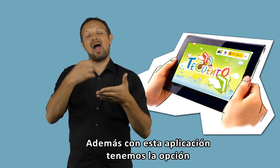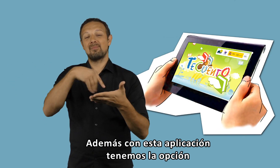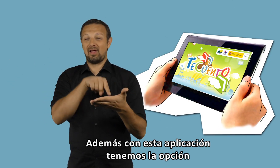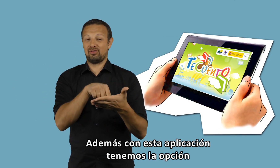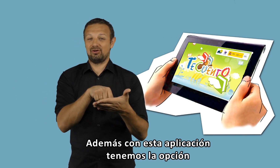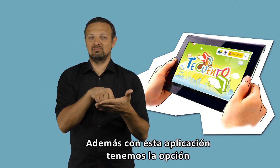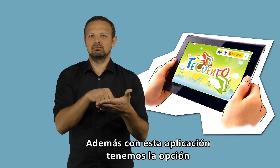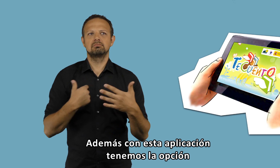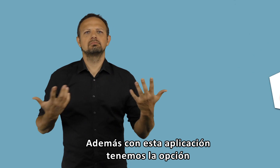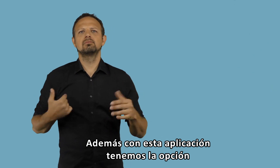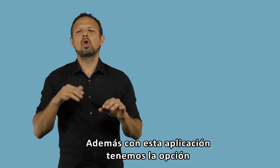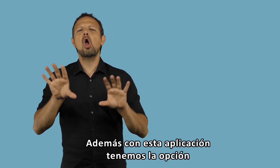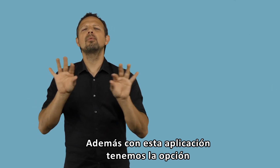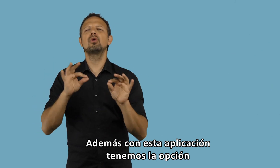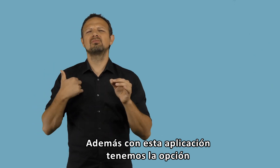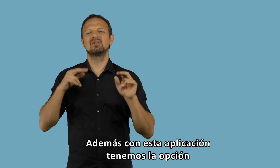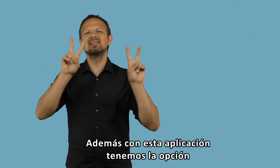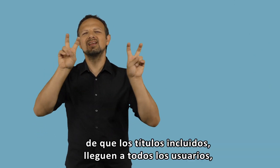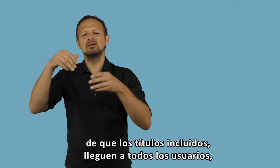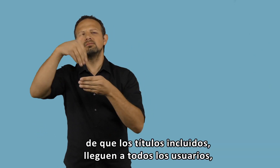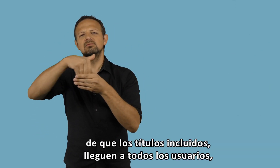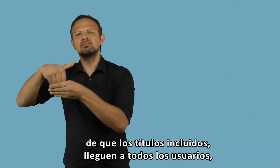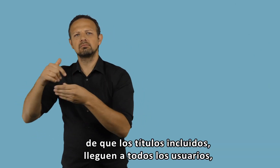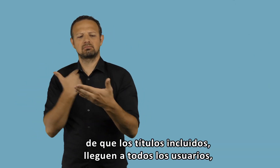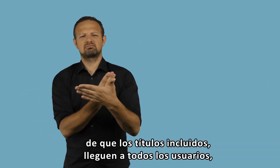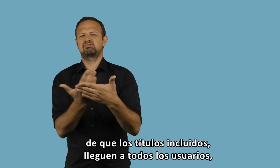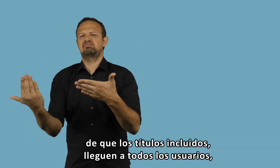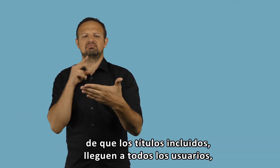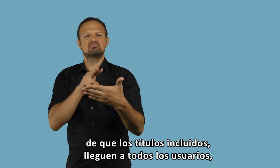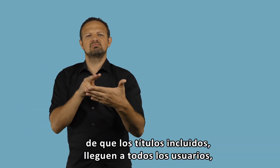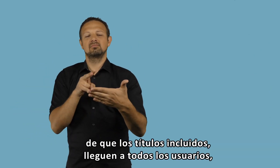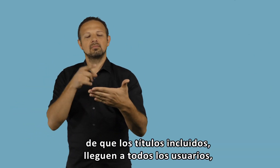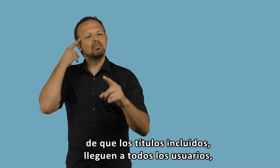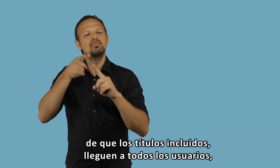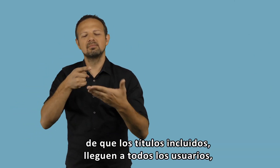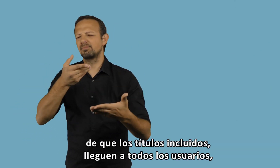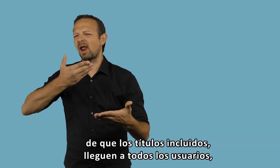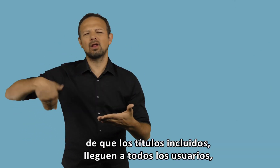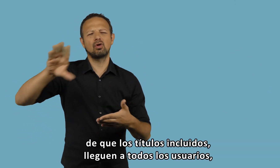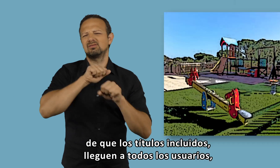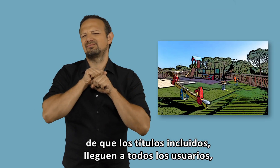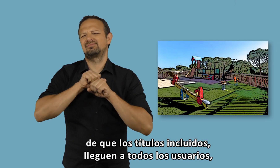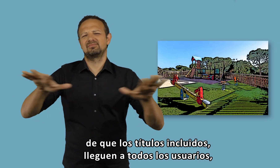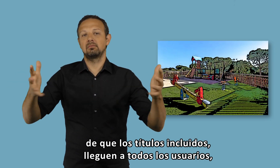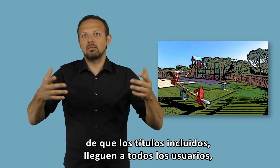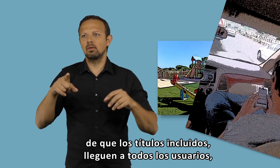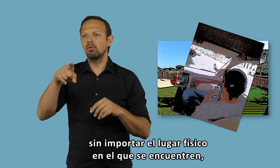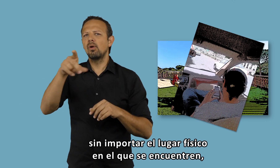Además, con esta aplicación tenemos la opción de que los títulos incluidos lleguen a todos los usuarios sin importar el lugar